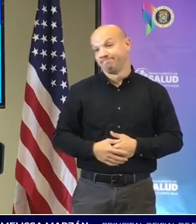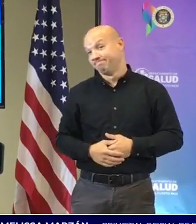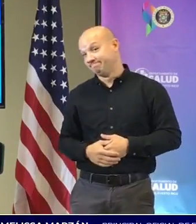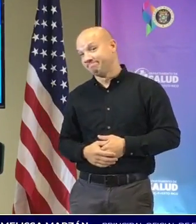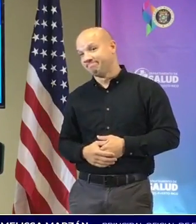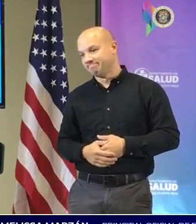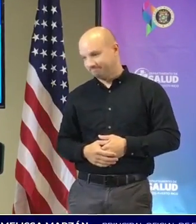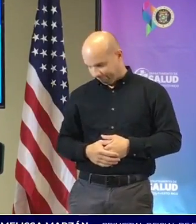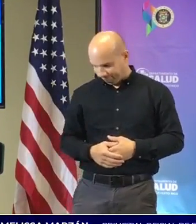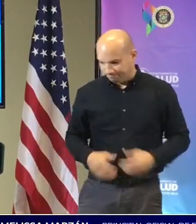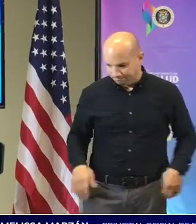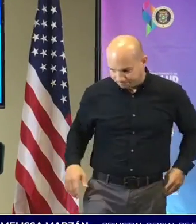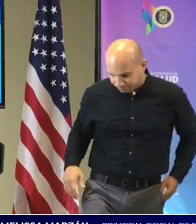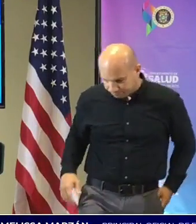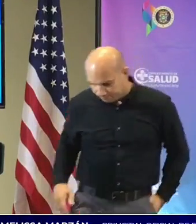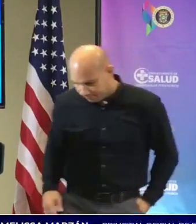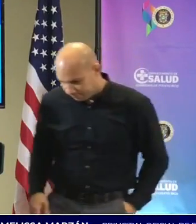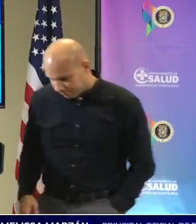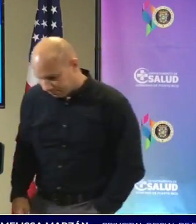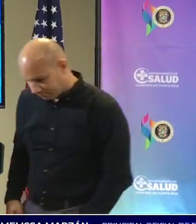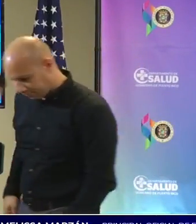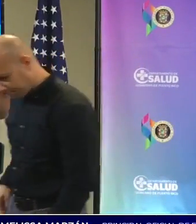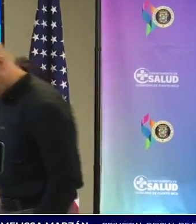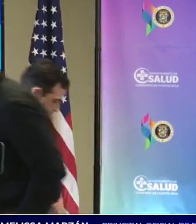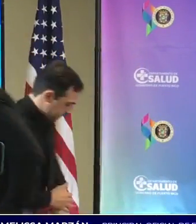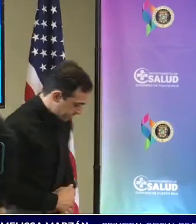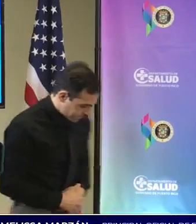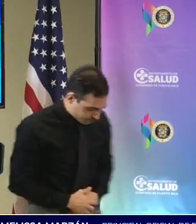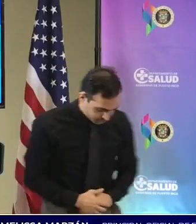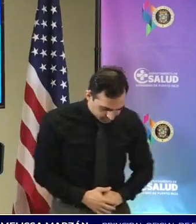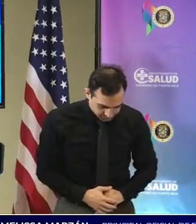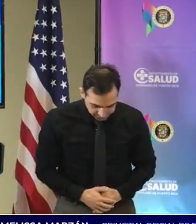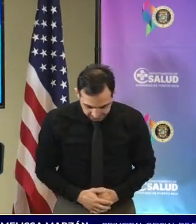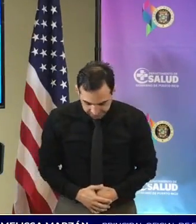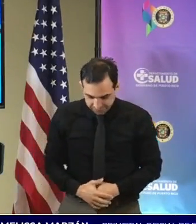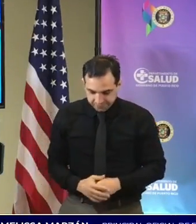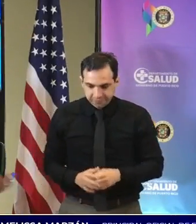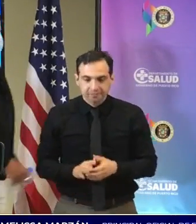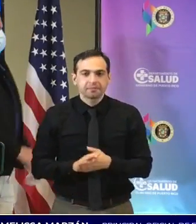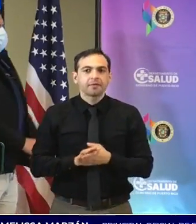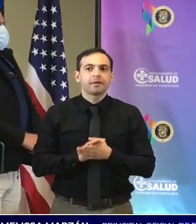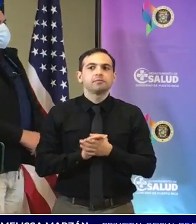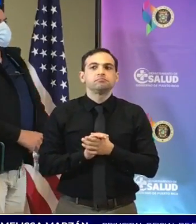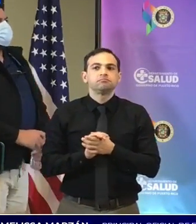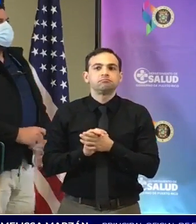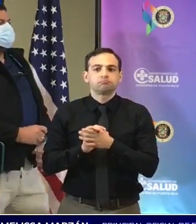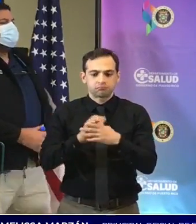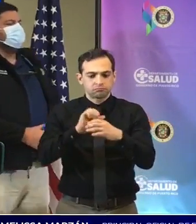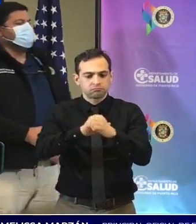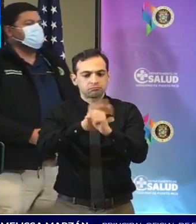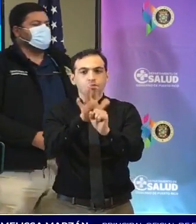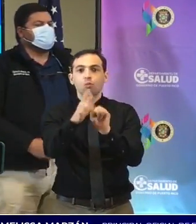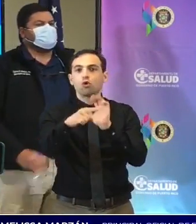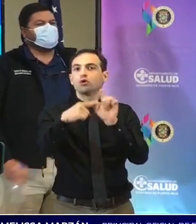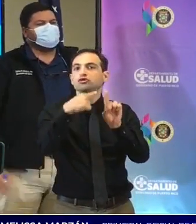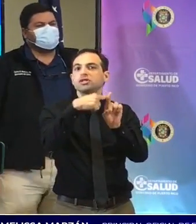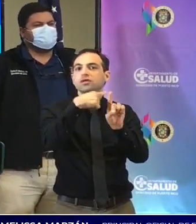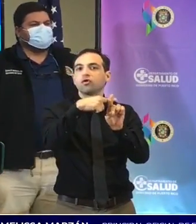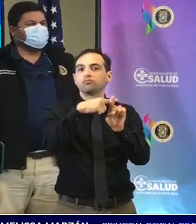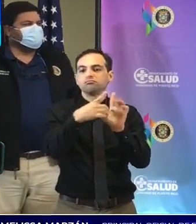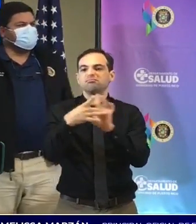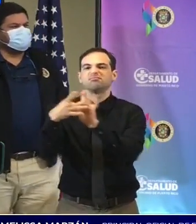evento si, me falta una ¿cuántas están relacionadas a las escuelas? ¿cuántos casos que se había dicho ayer? entonces